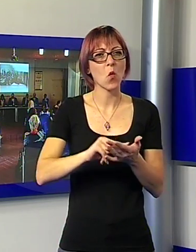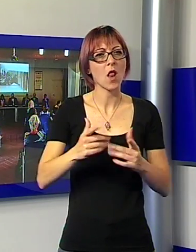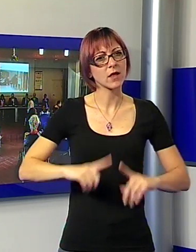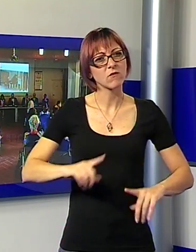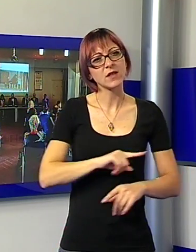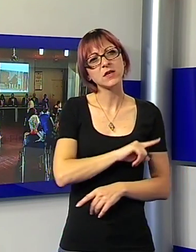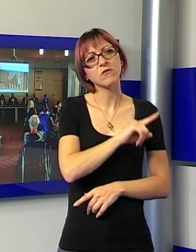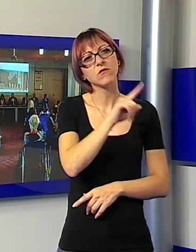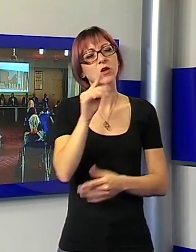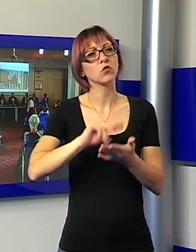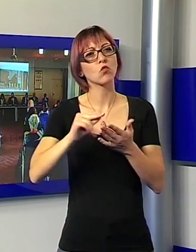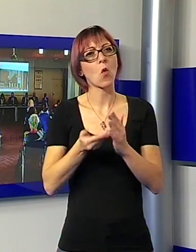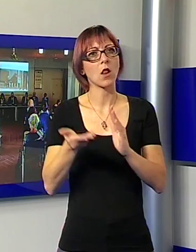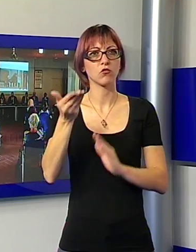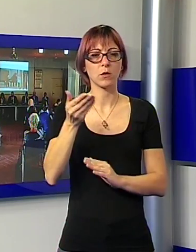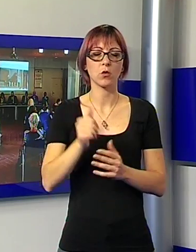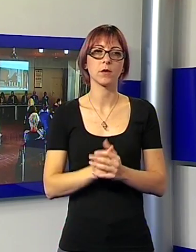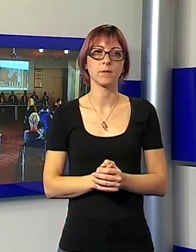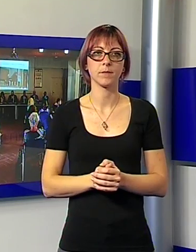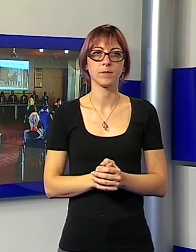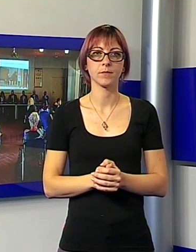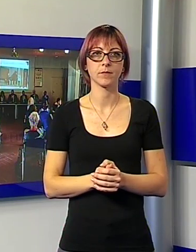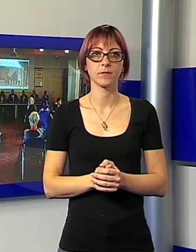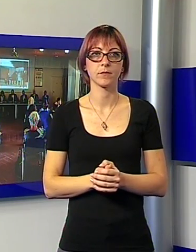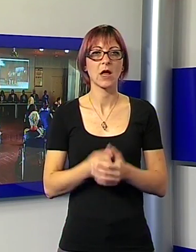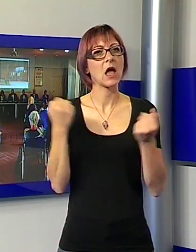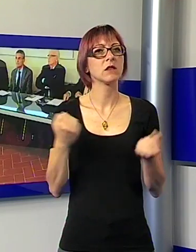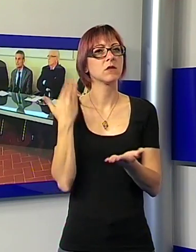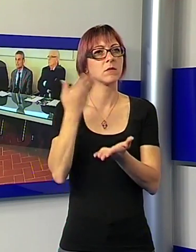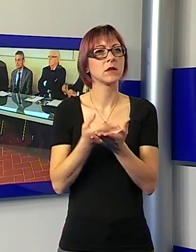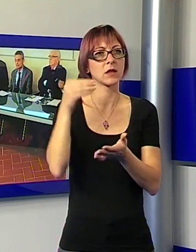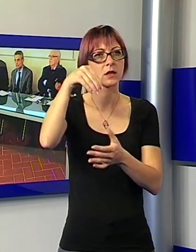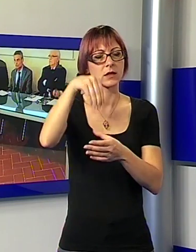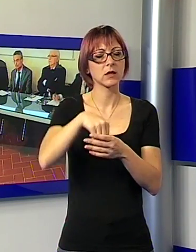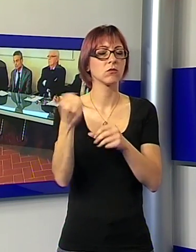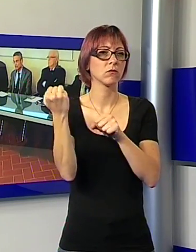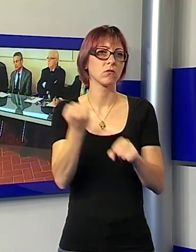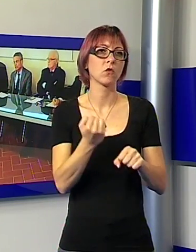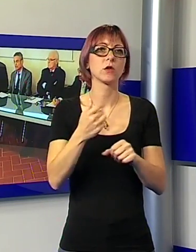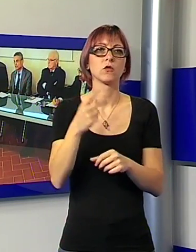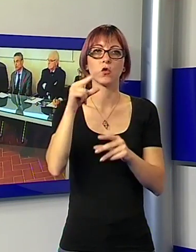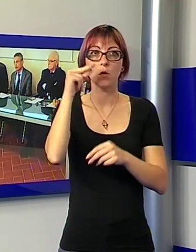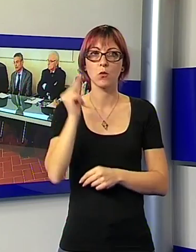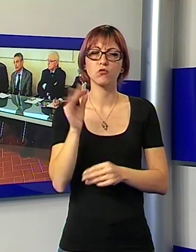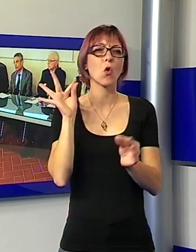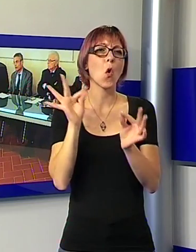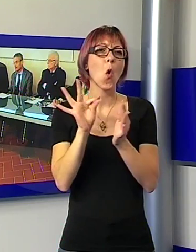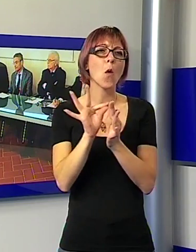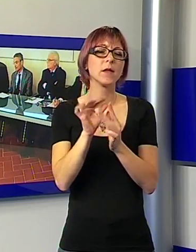L'iniziativa è stata presentata presso la sede della Fondazione Puccini. L'obiettivo rimane quello di avvicinare i giovani all'ascolto e alla